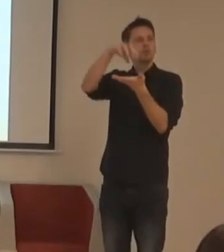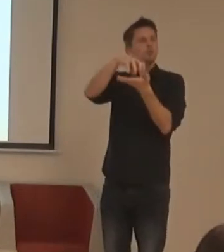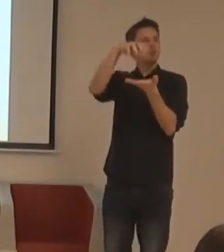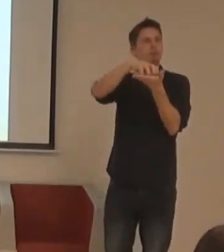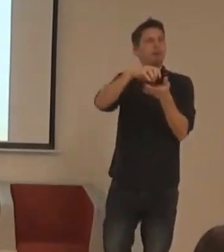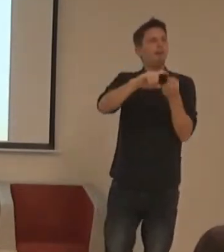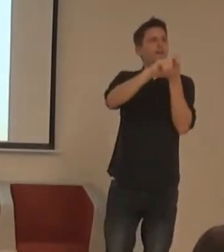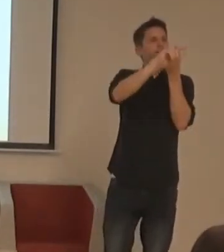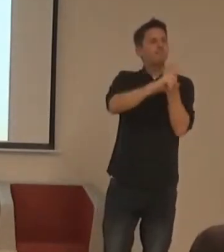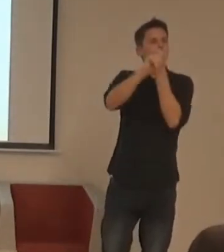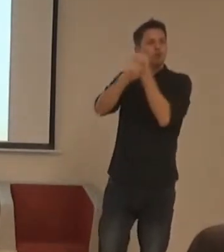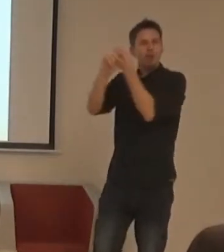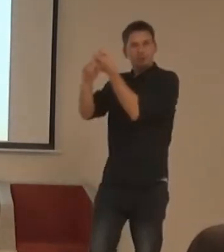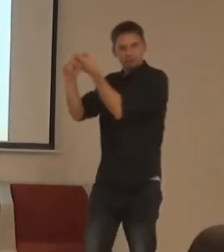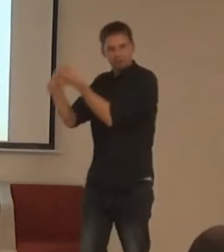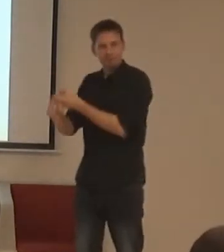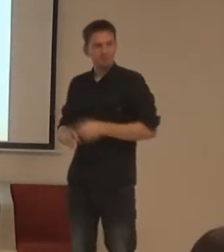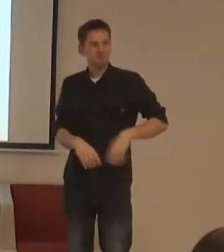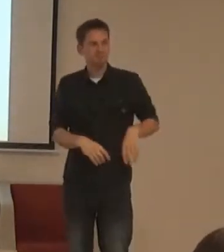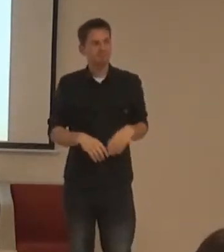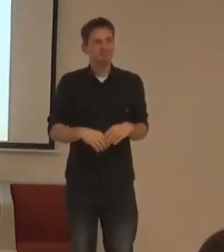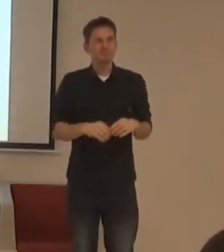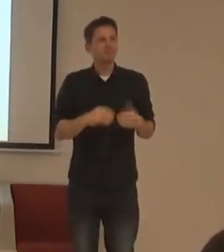Propisíme skupinu od Podia.